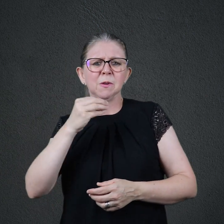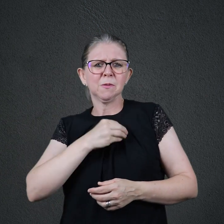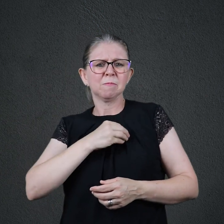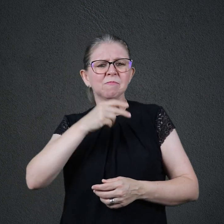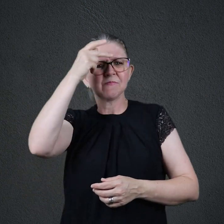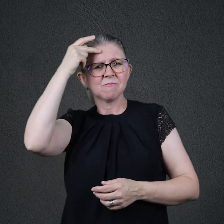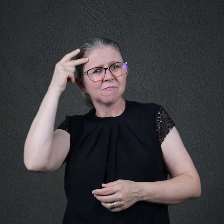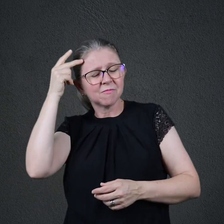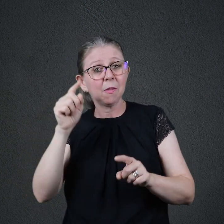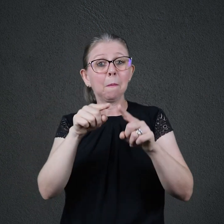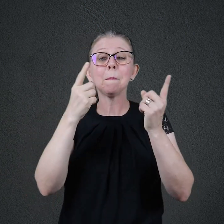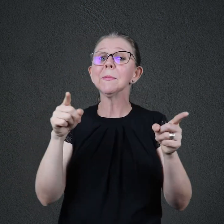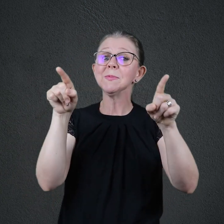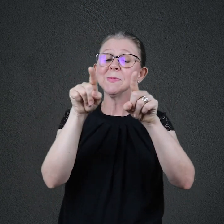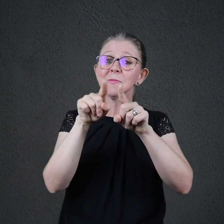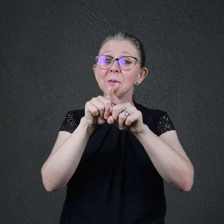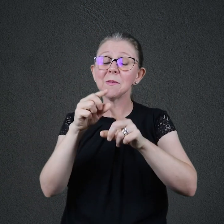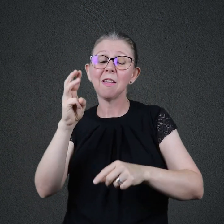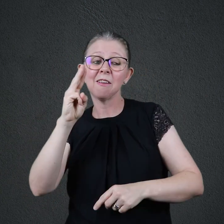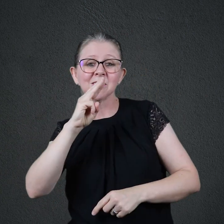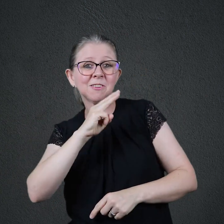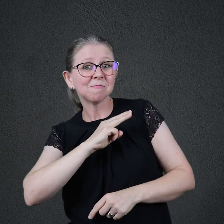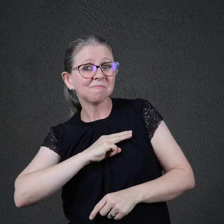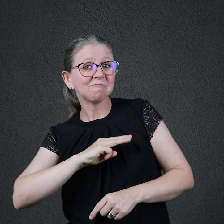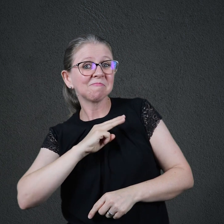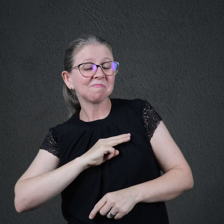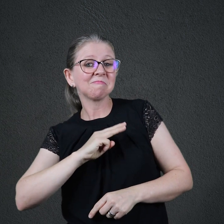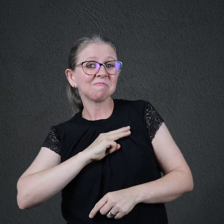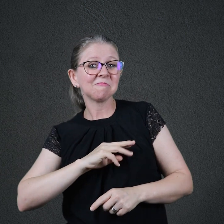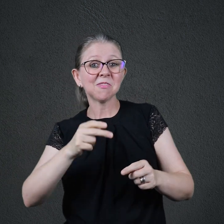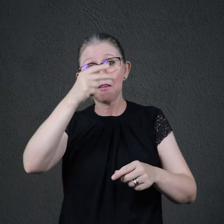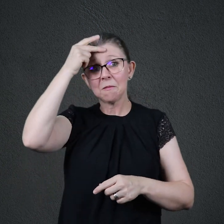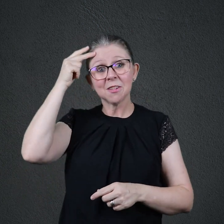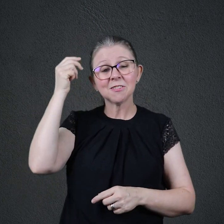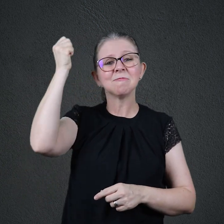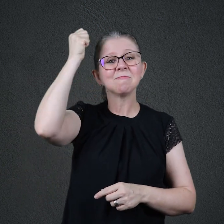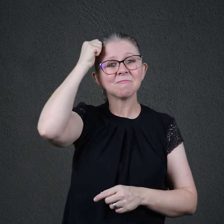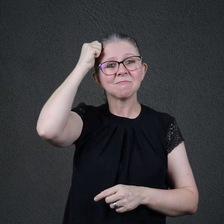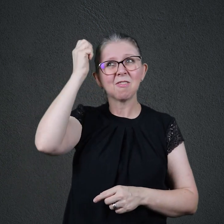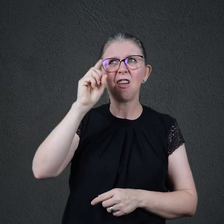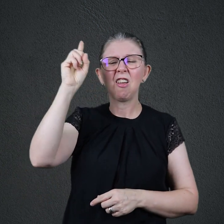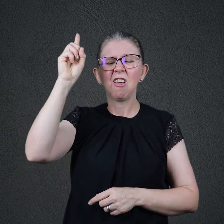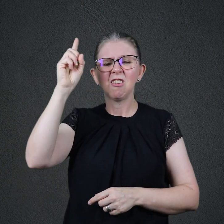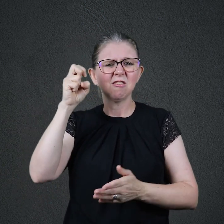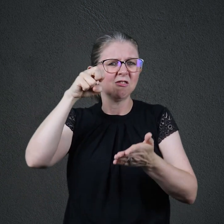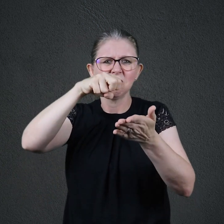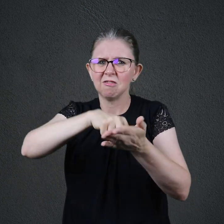humilham, arrependidos, diante dele. Deus não castiga o transgressor porque tem prazer nisso. O que